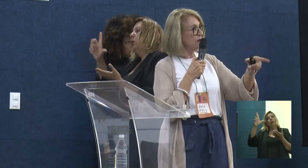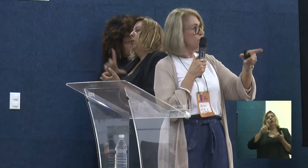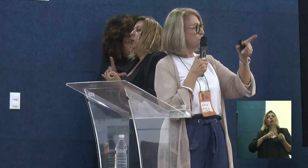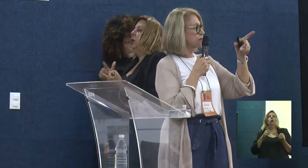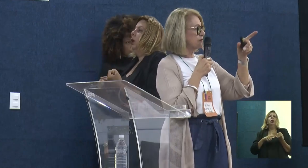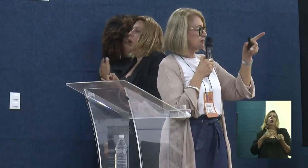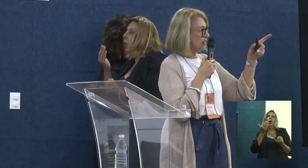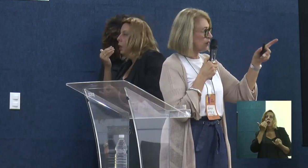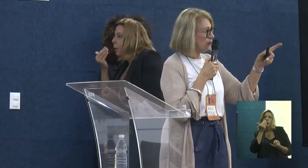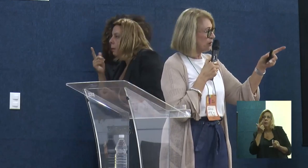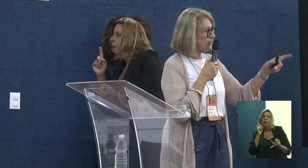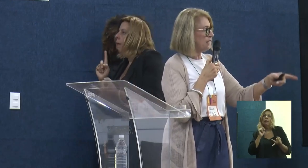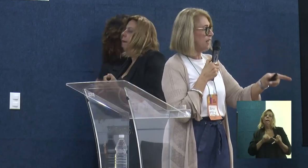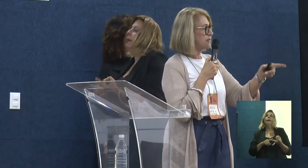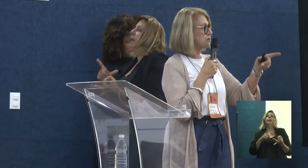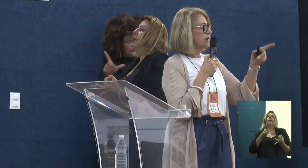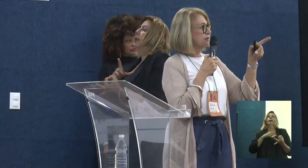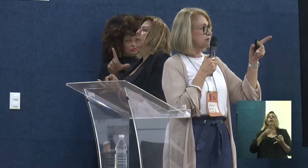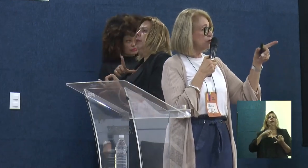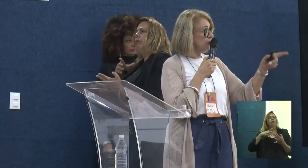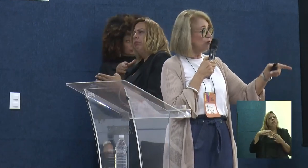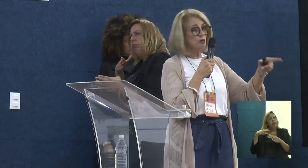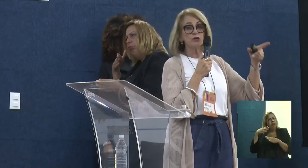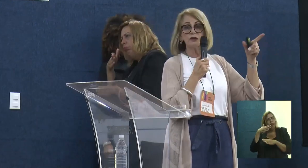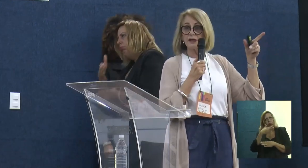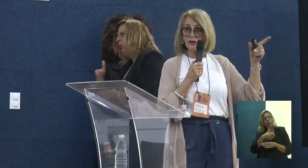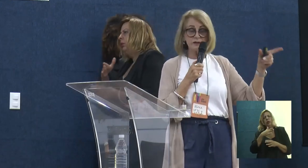alimentação, posto avançado na comunidade,